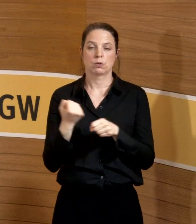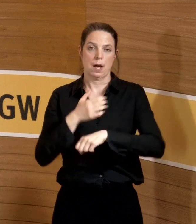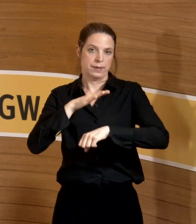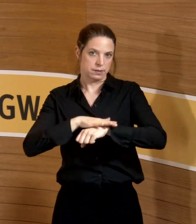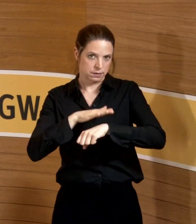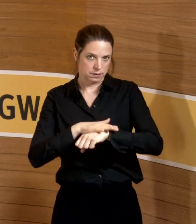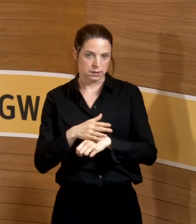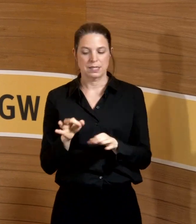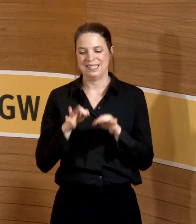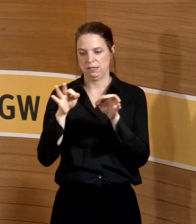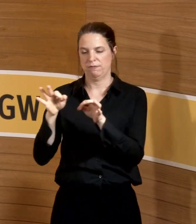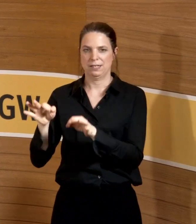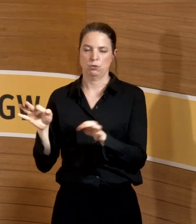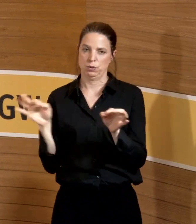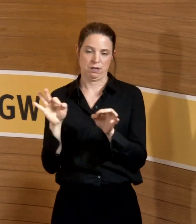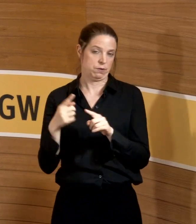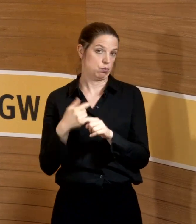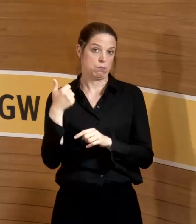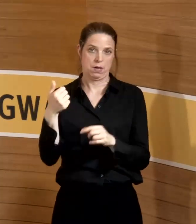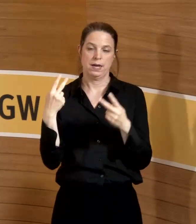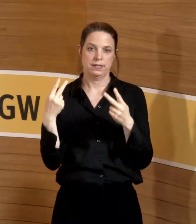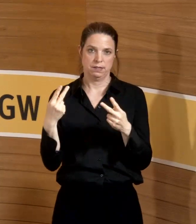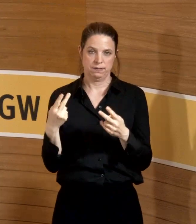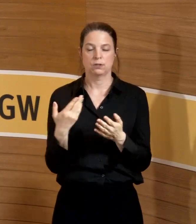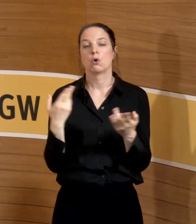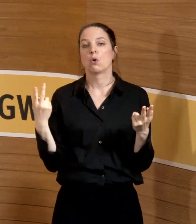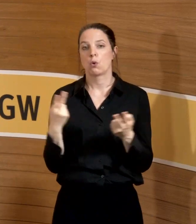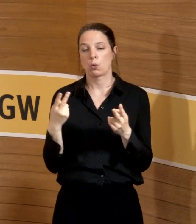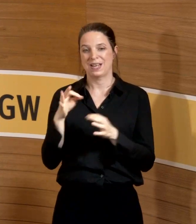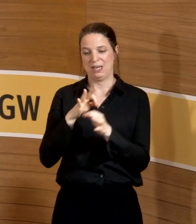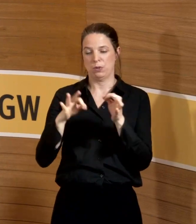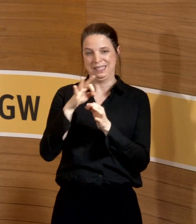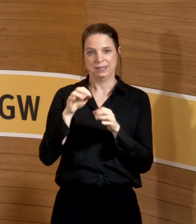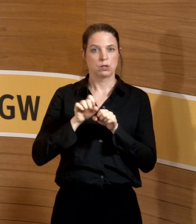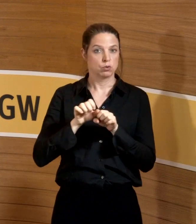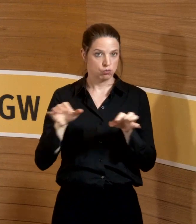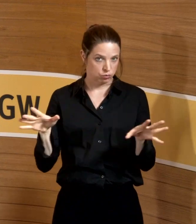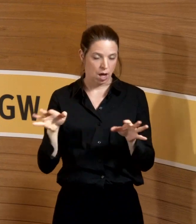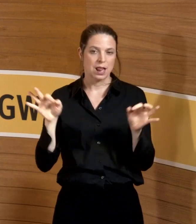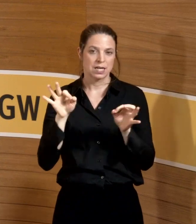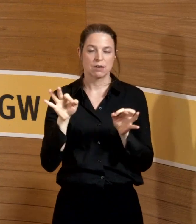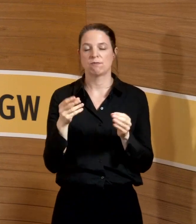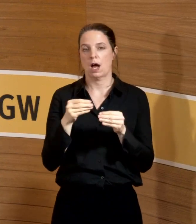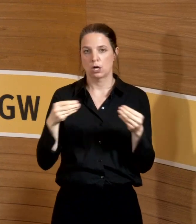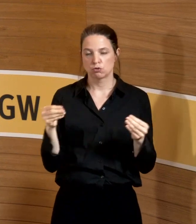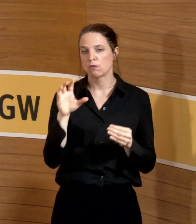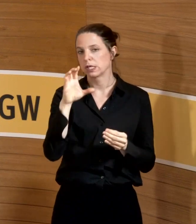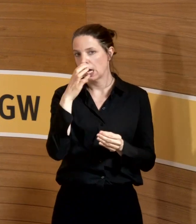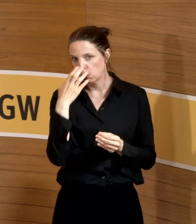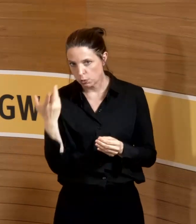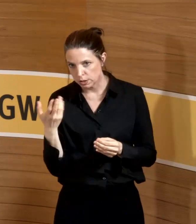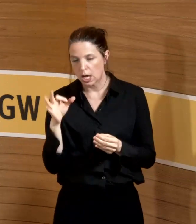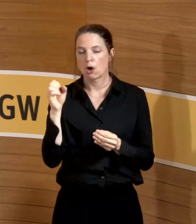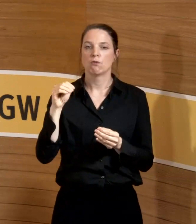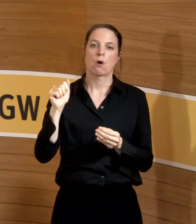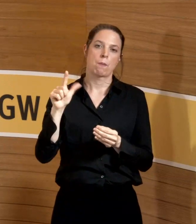halt, die Infektionsgefährdung ganz vorne dran, ionisierende Strahlung trifft zu Gefahrstoffe, Narkosemittel, Formaldehyd, schweres